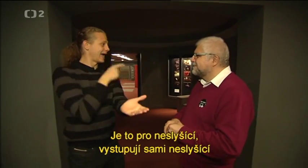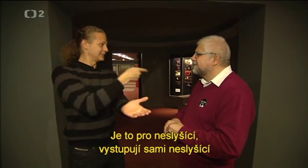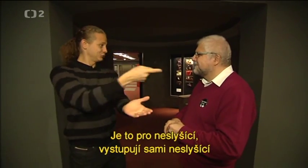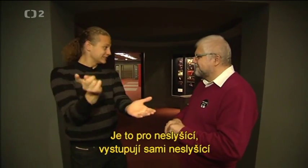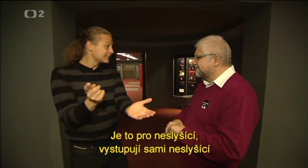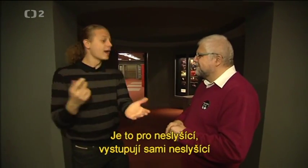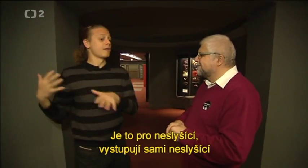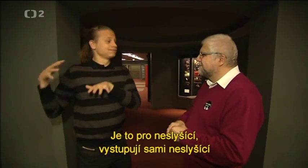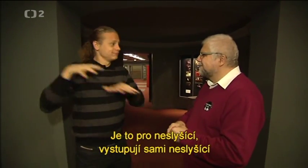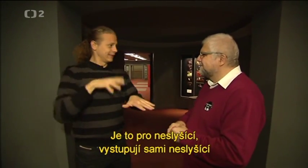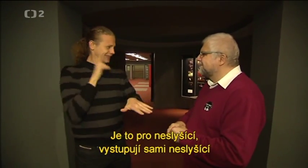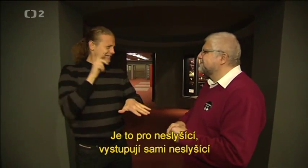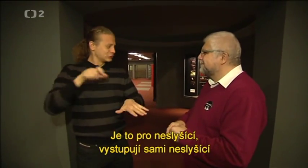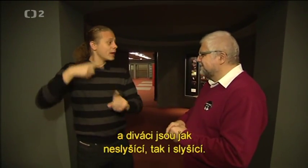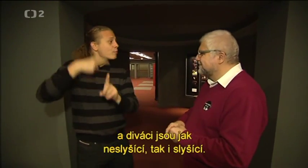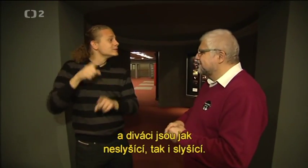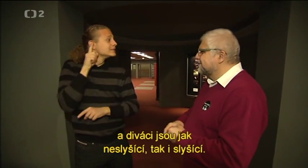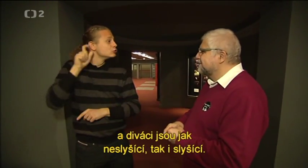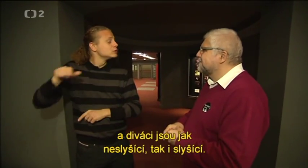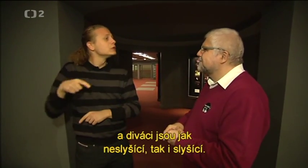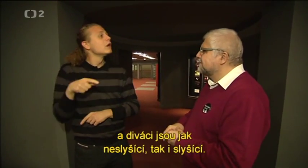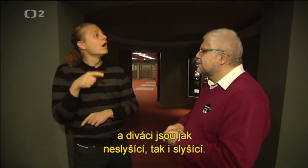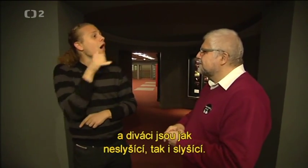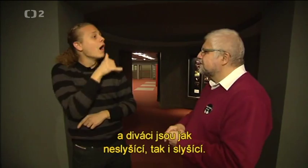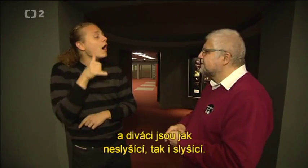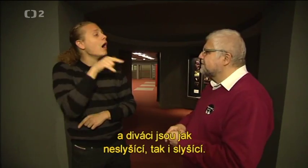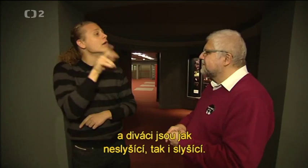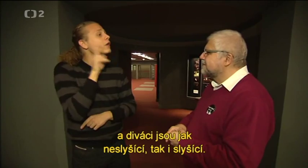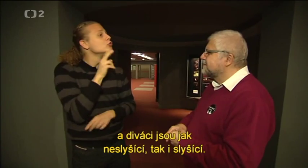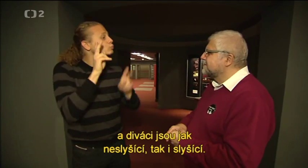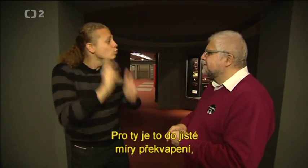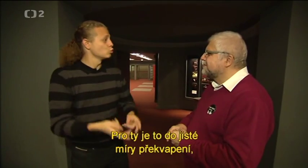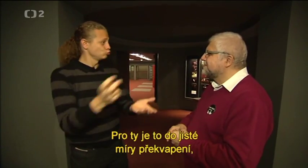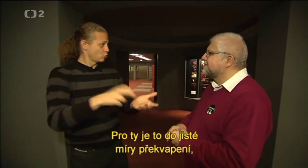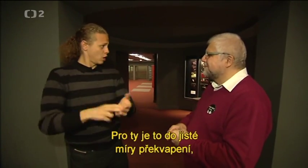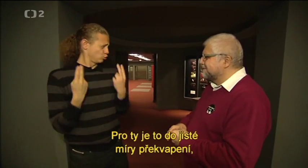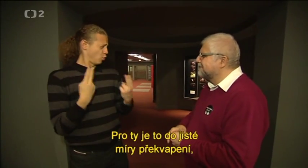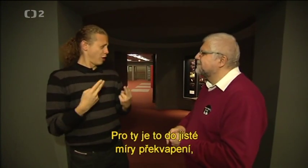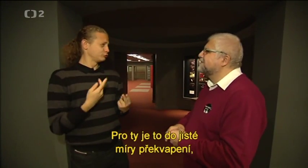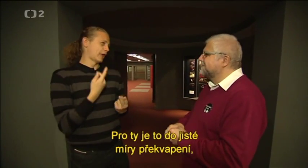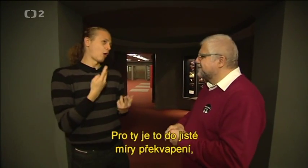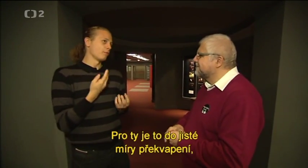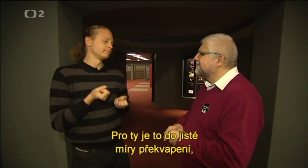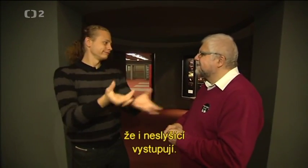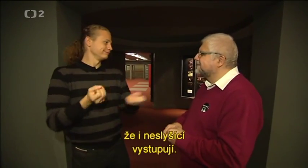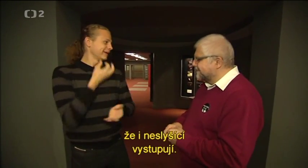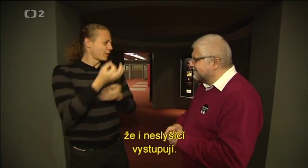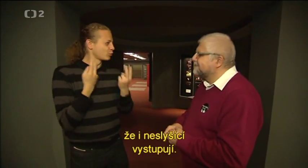Vystupují sami neslyšící a diváci jsou jak neslyšící, tak i slyšící. Pro ty je to do jisté míry překvapení, že i neslyšící vystupují.